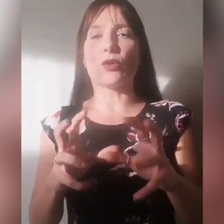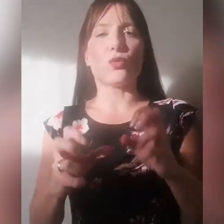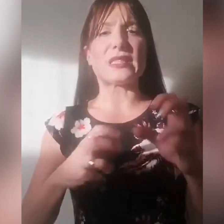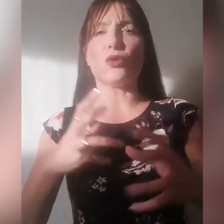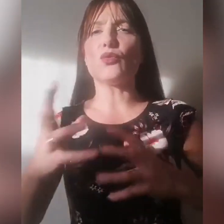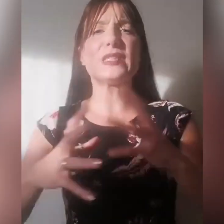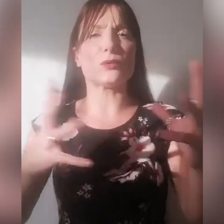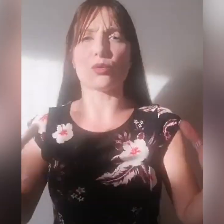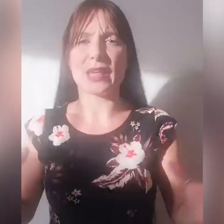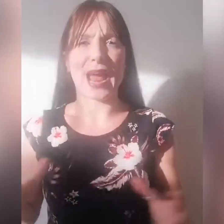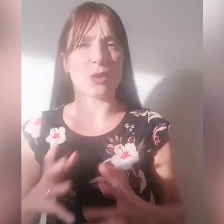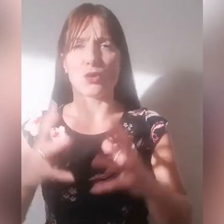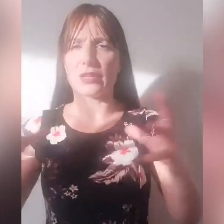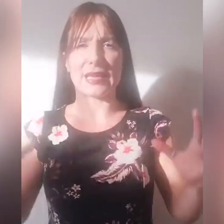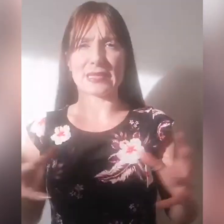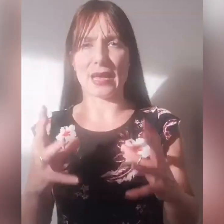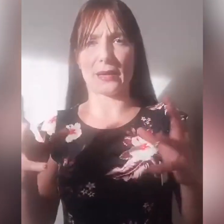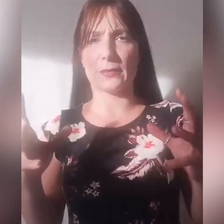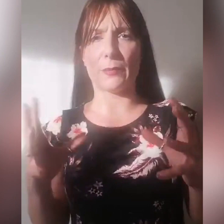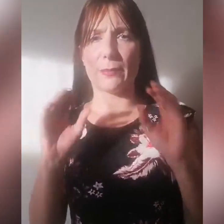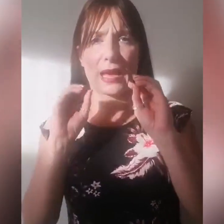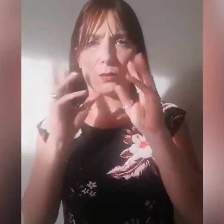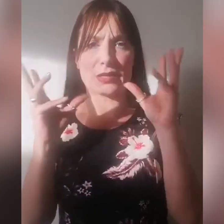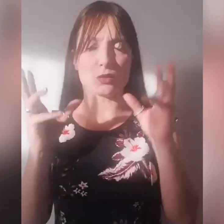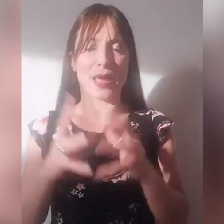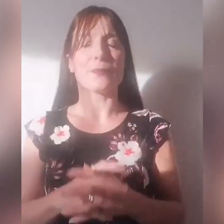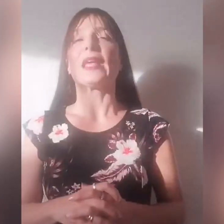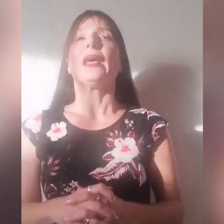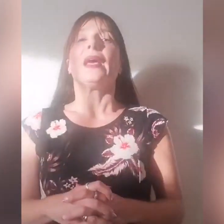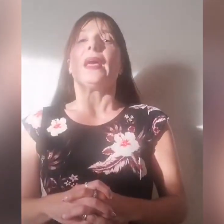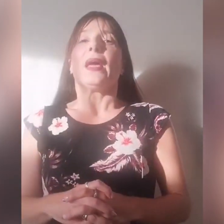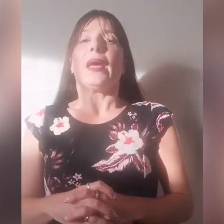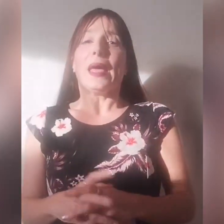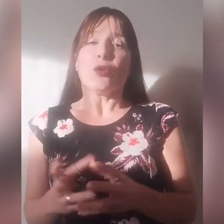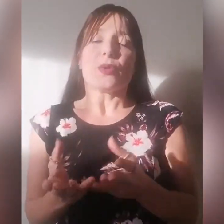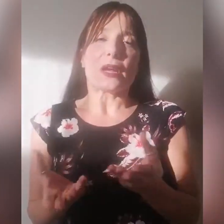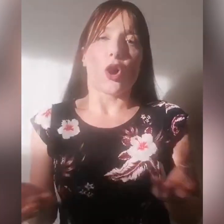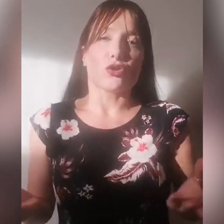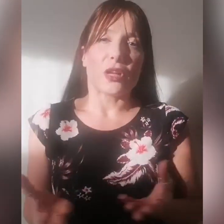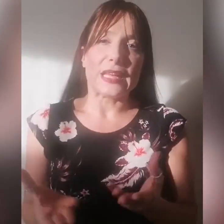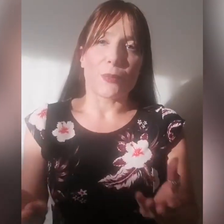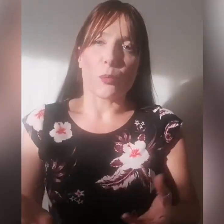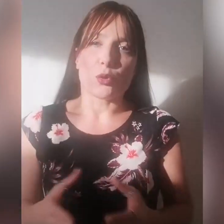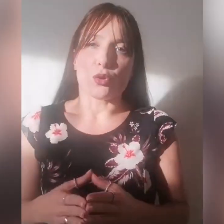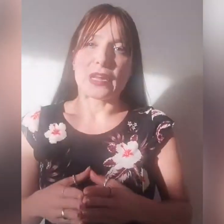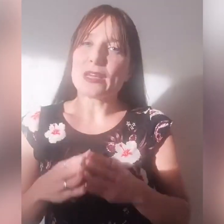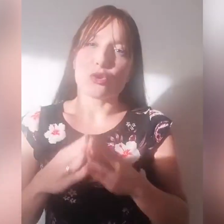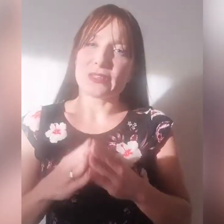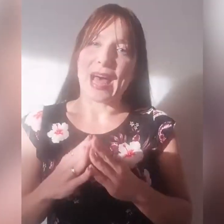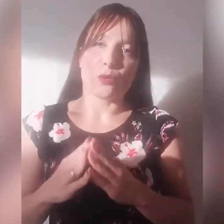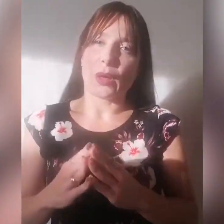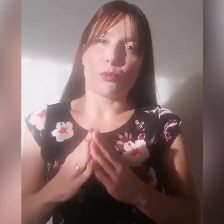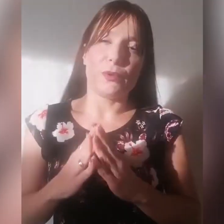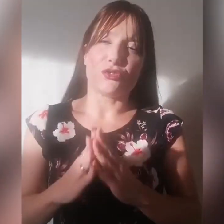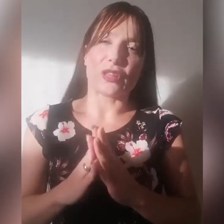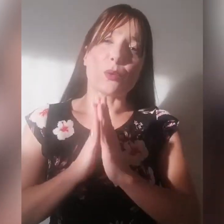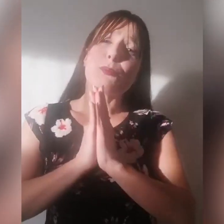Come conquista il tuo miracolo chiesa, bla bla bla, questo è, e io mi ricordo che lì proprio ricordai una pubblicità, una